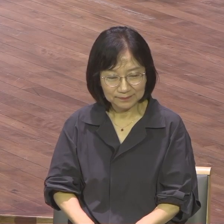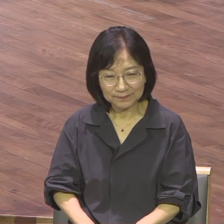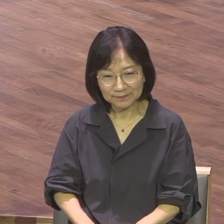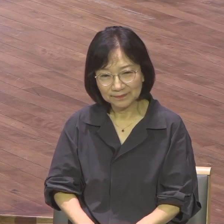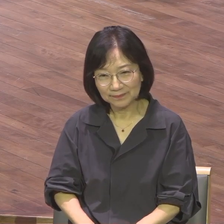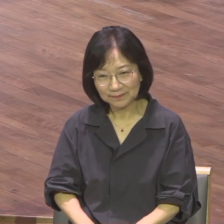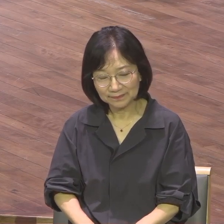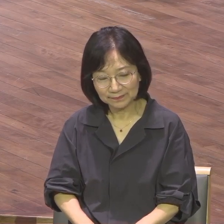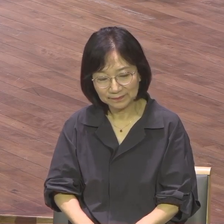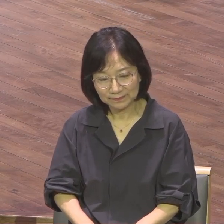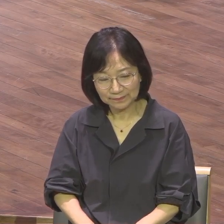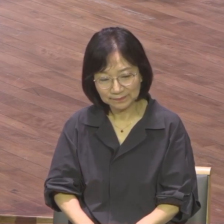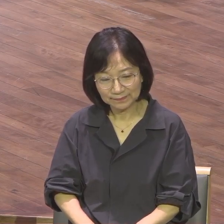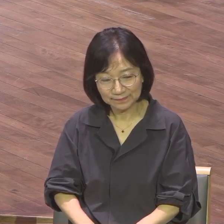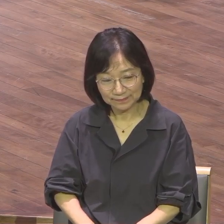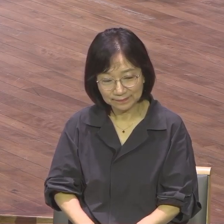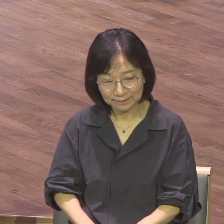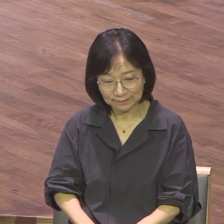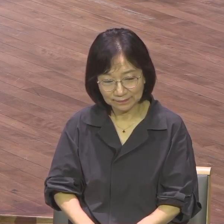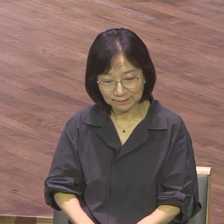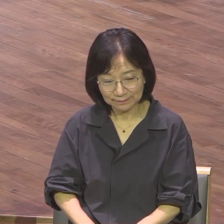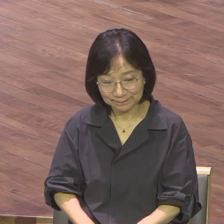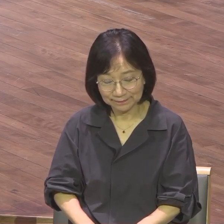아니면 라떼 라떼 아시죠?